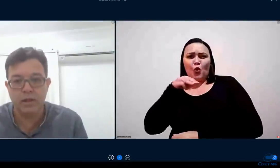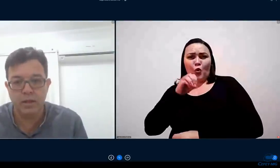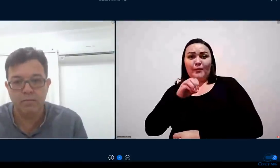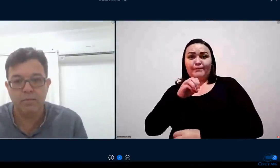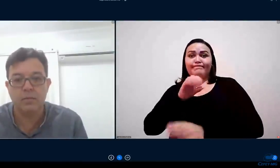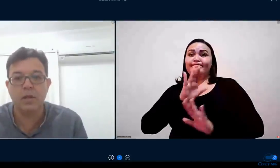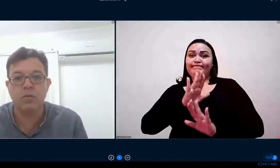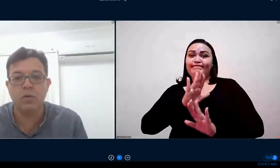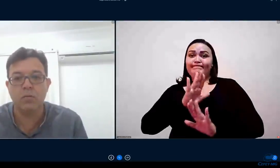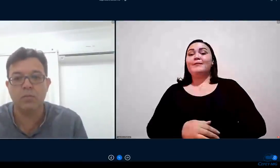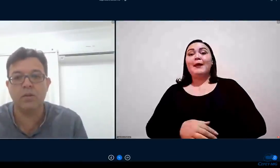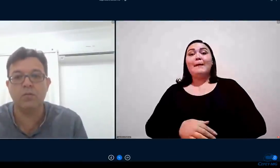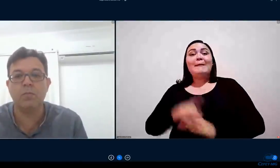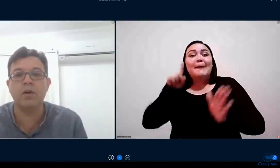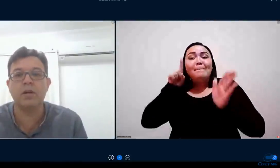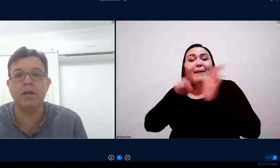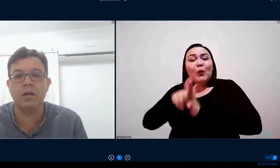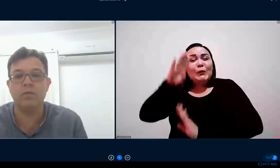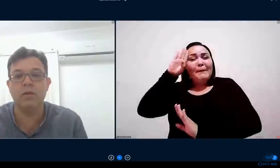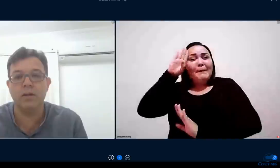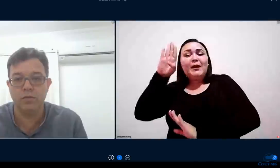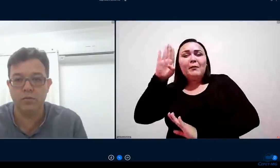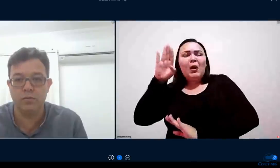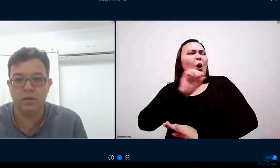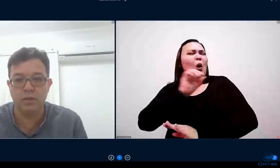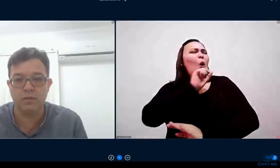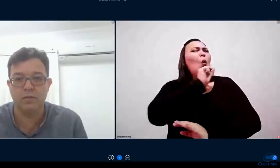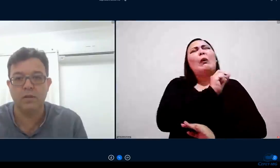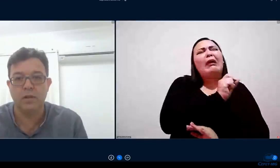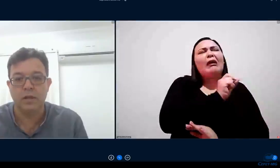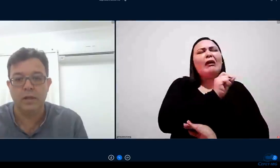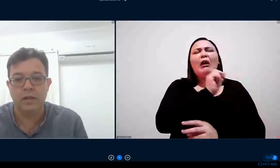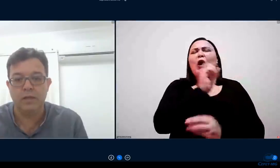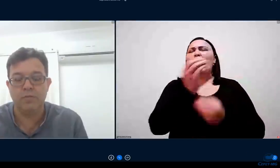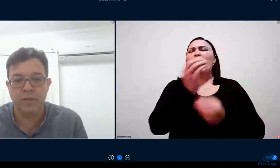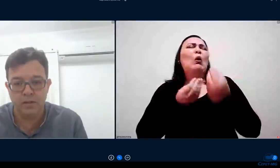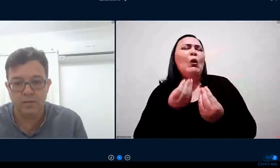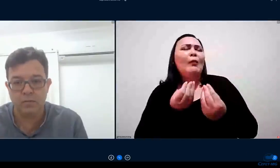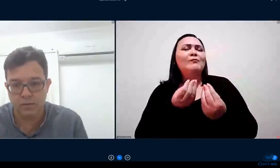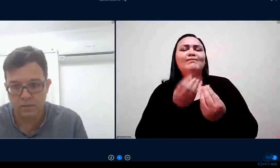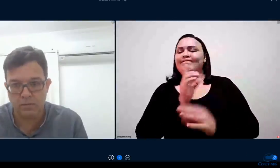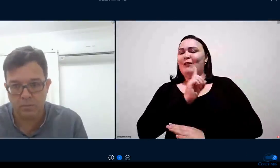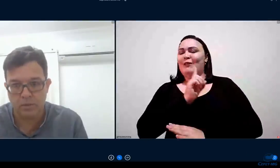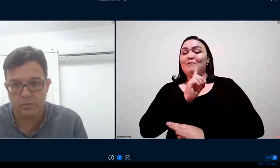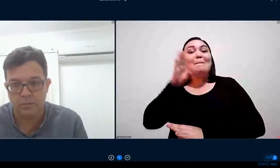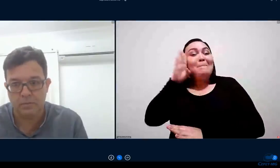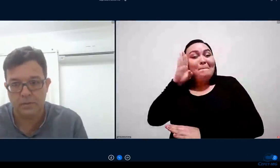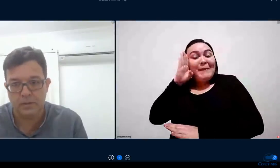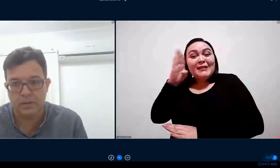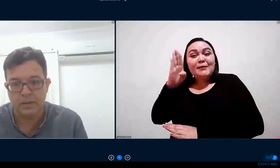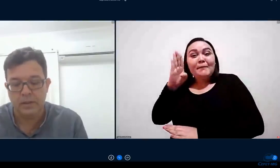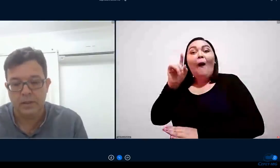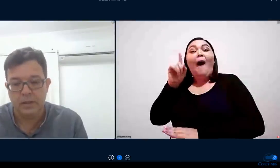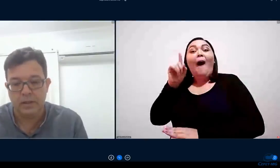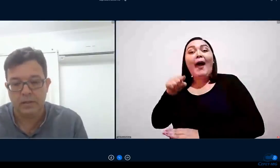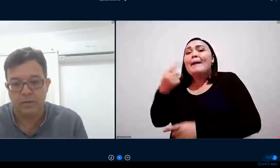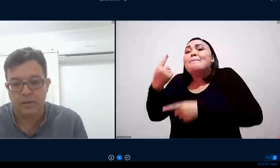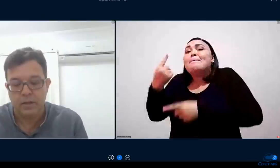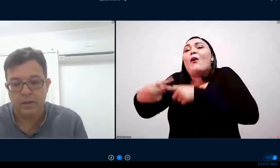não é o que nem o como mas o porquê o EF Sul de Minas fez o ensino remoto não